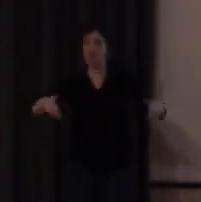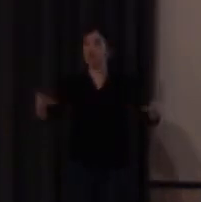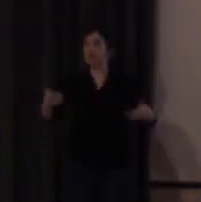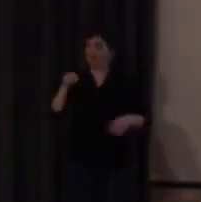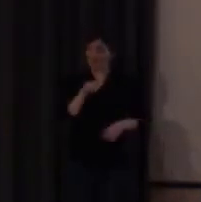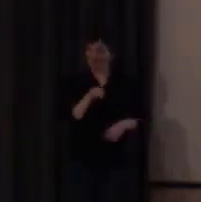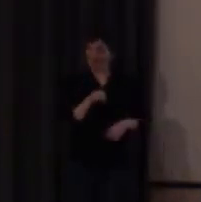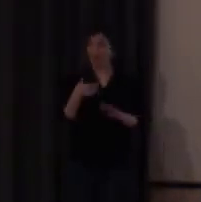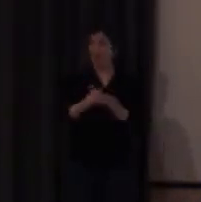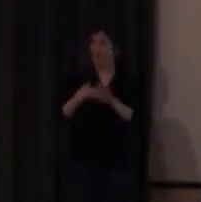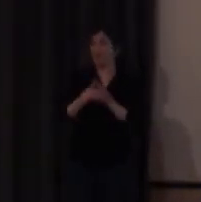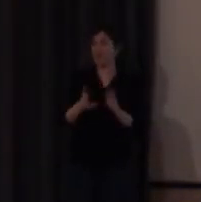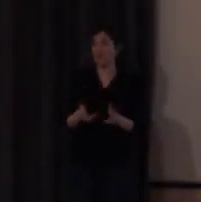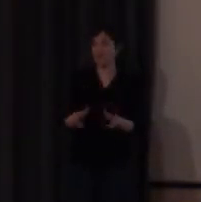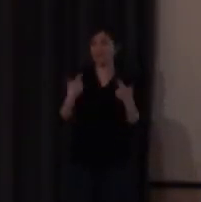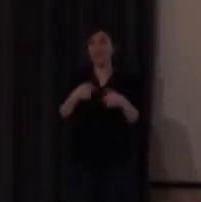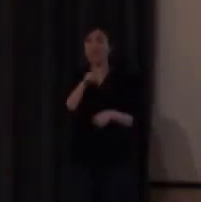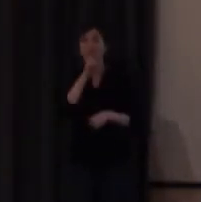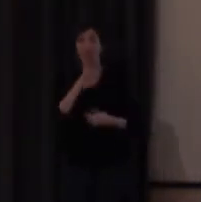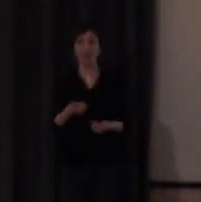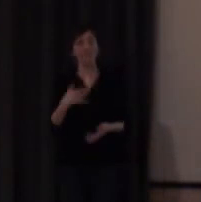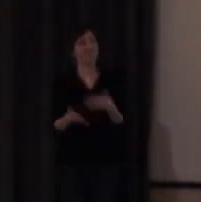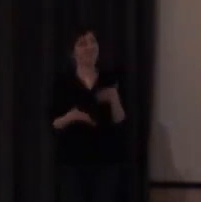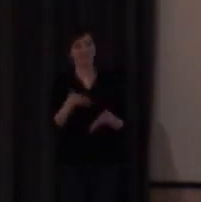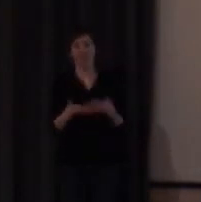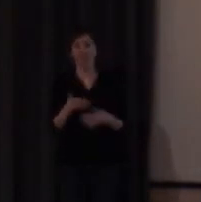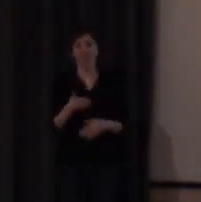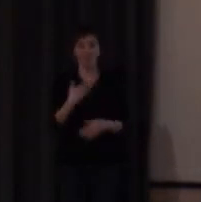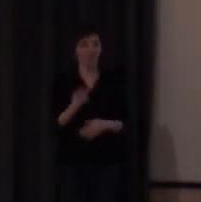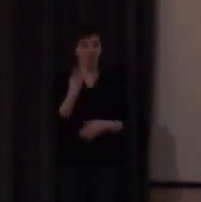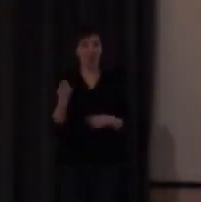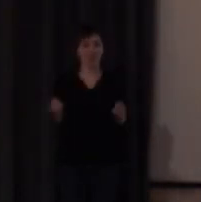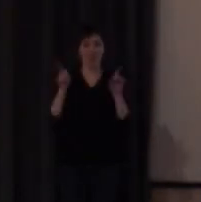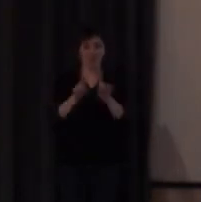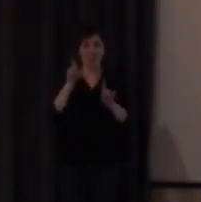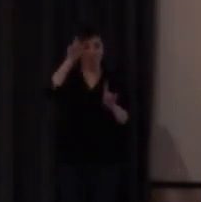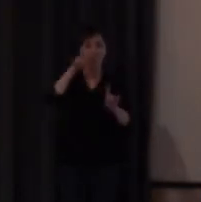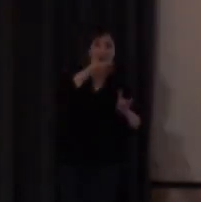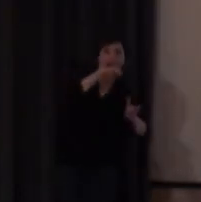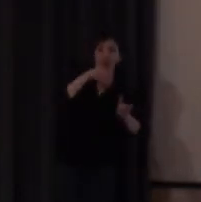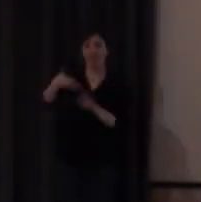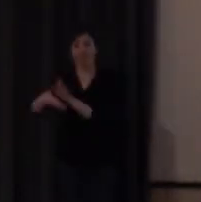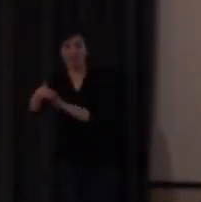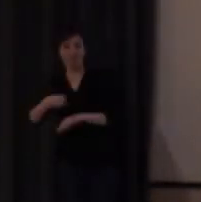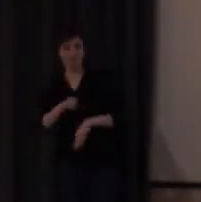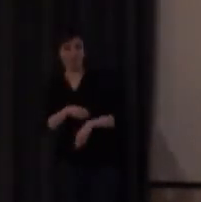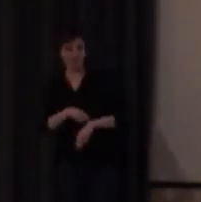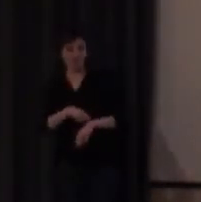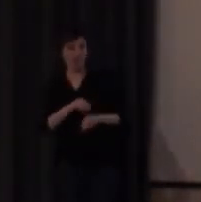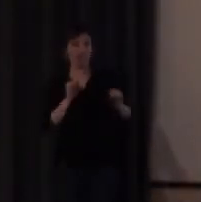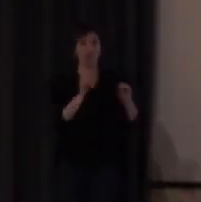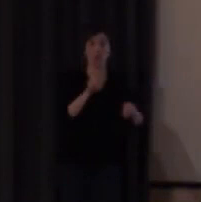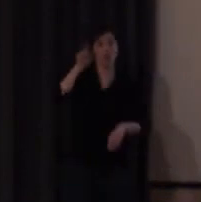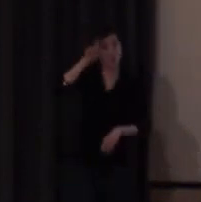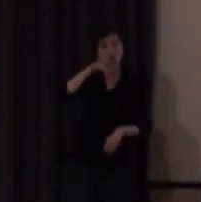la lengua de signos permite al ser una lengua silenciosa la presencia de dos profesores en el aula está el profesor de los oyentes